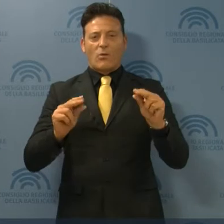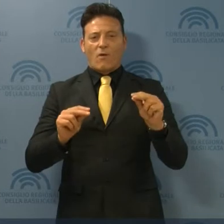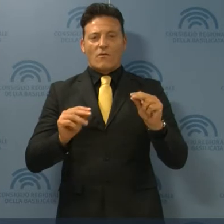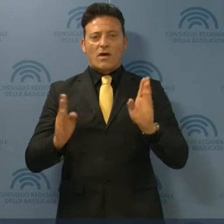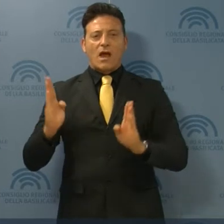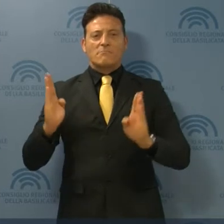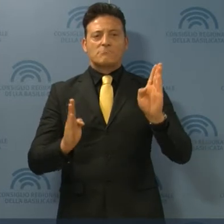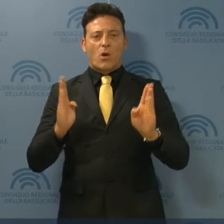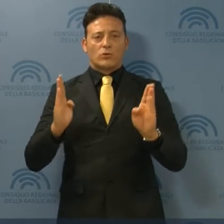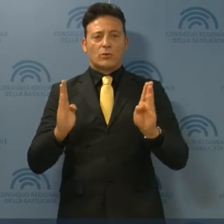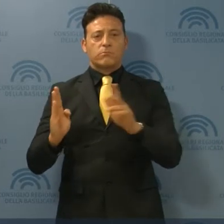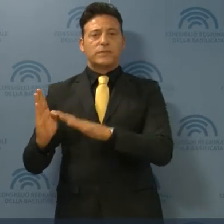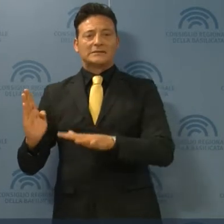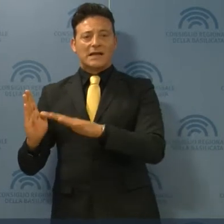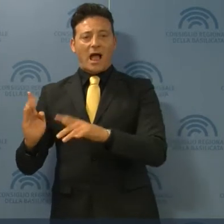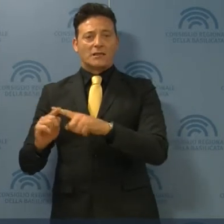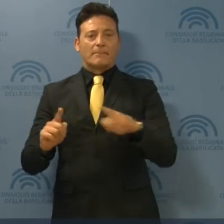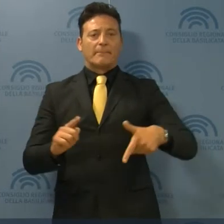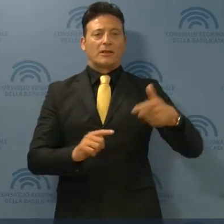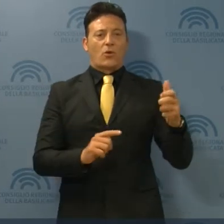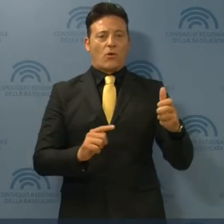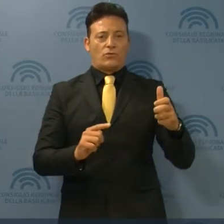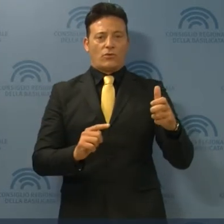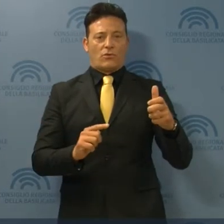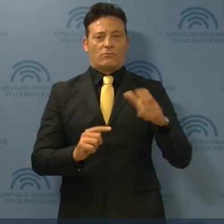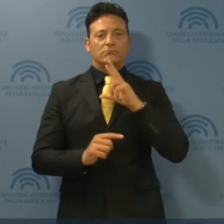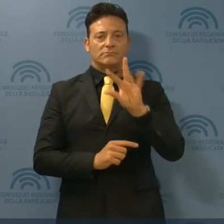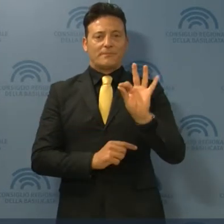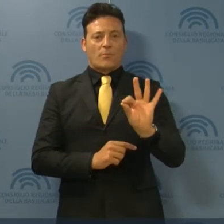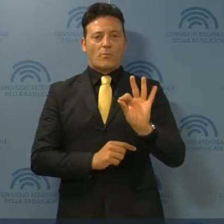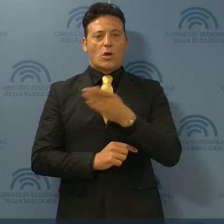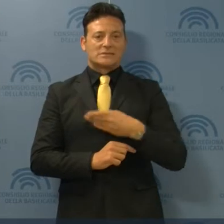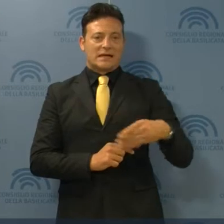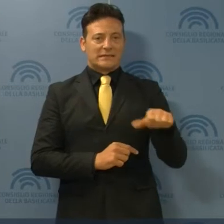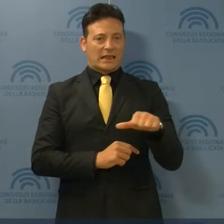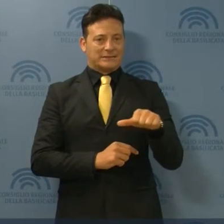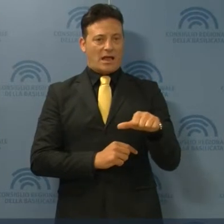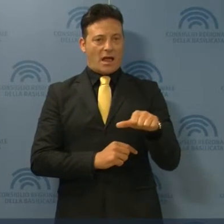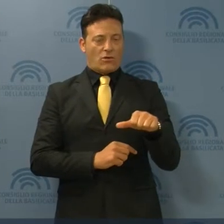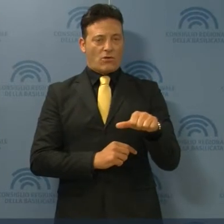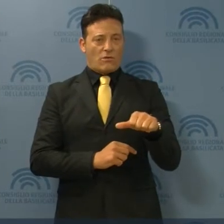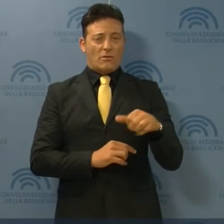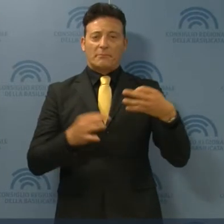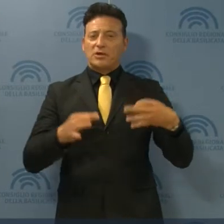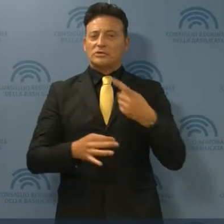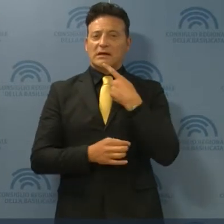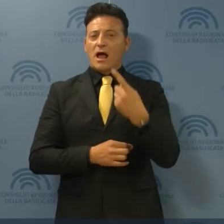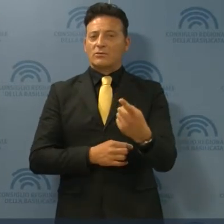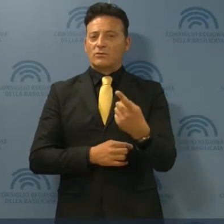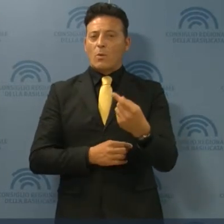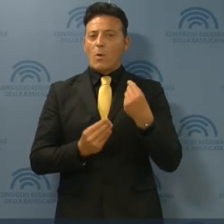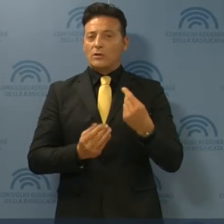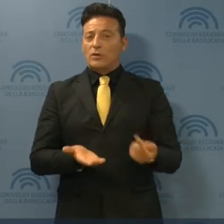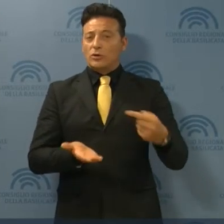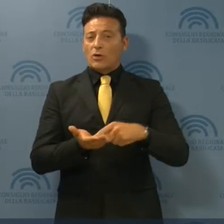rapporto fra la Basilicata e il petrolio. Lo ha detto Sant'Arsiero, precisando che quando si